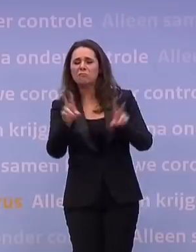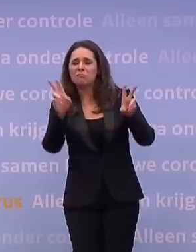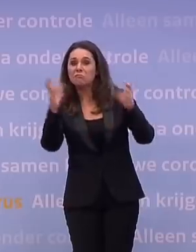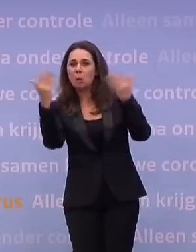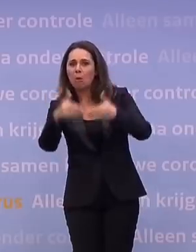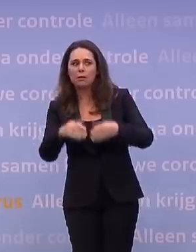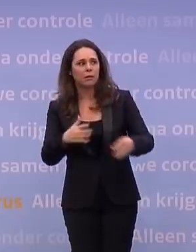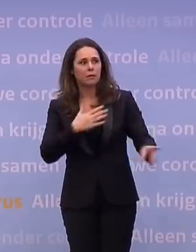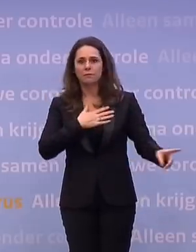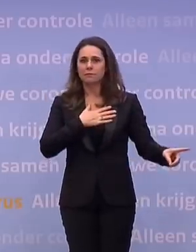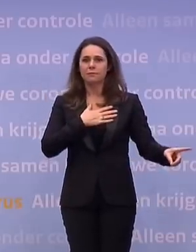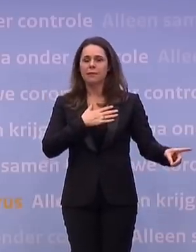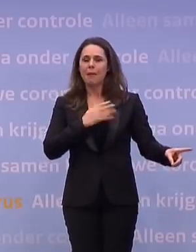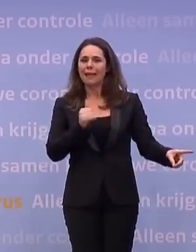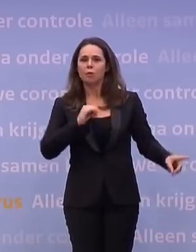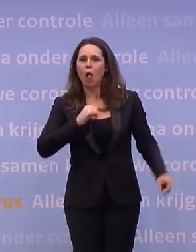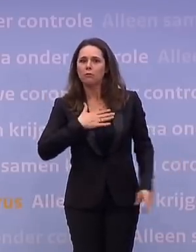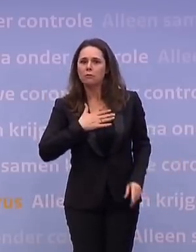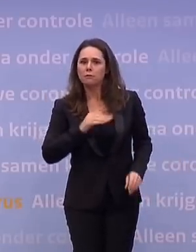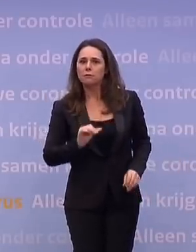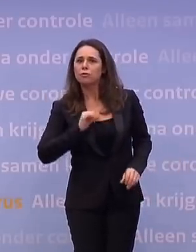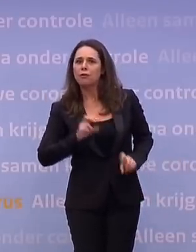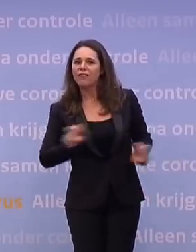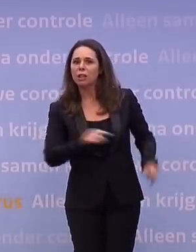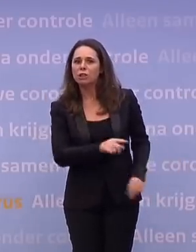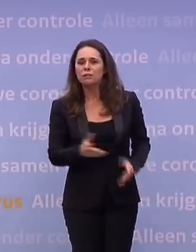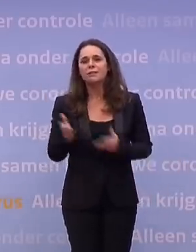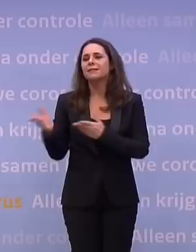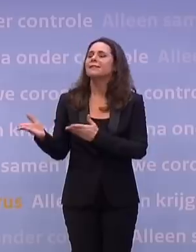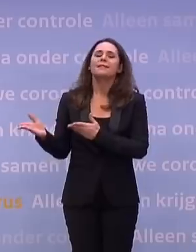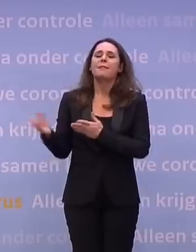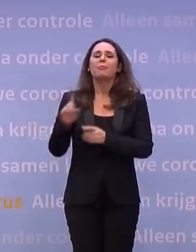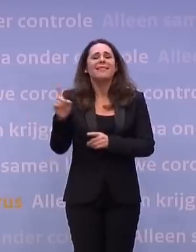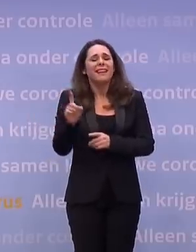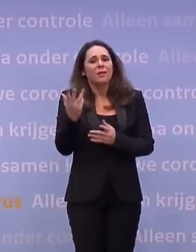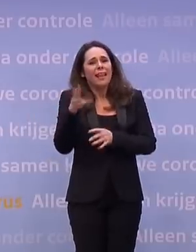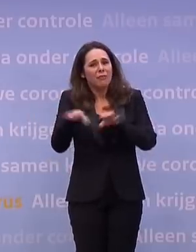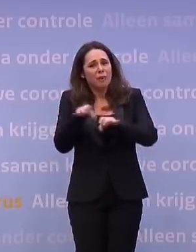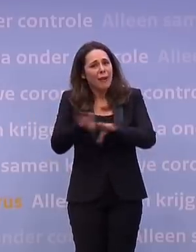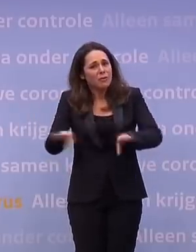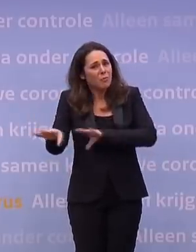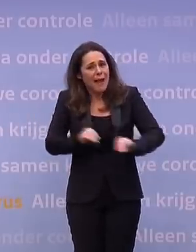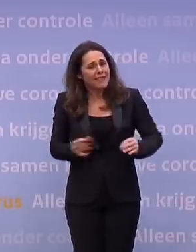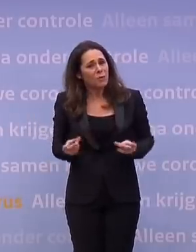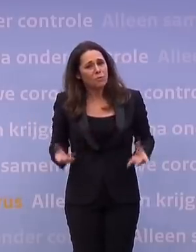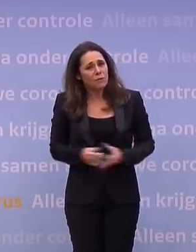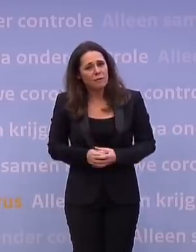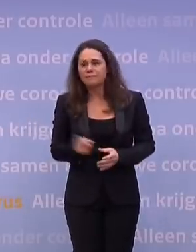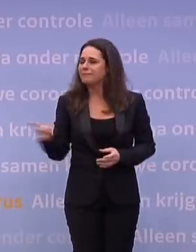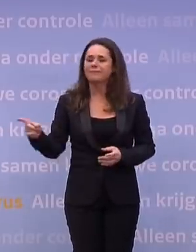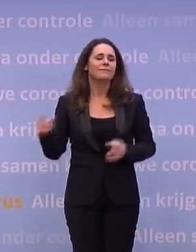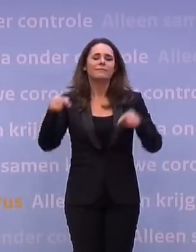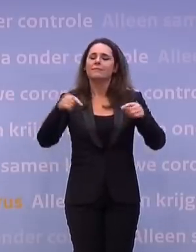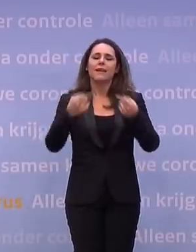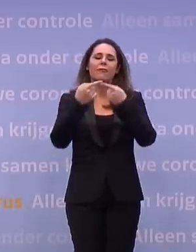niet 9 februari dat we met deze maatregelen kunnen stoppen. Nee, u heeft het... Laten we nou verschil maken tussen